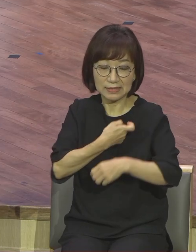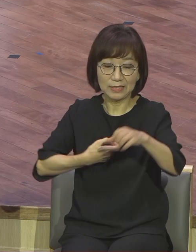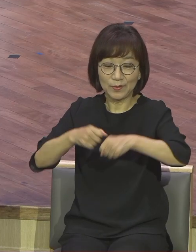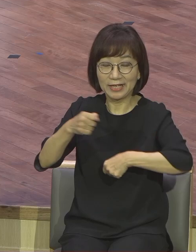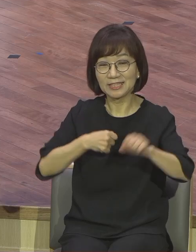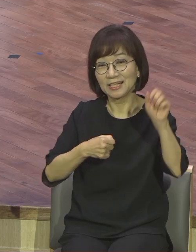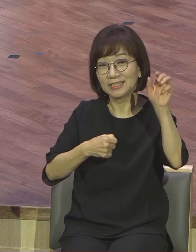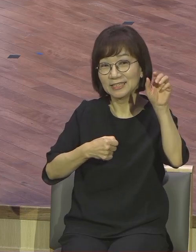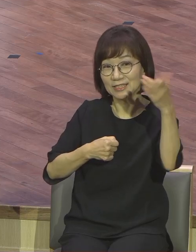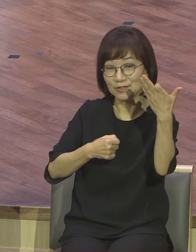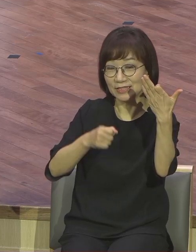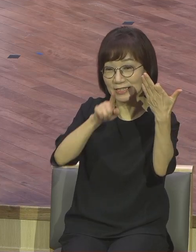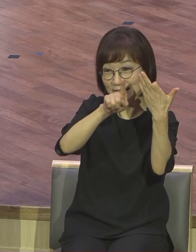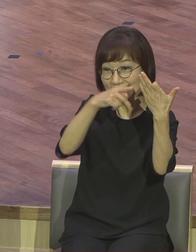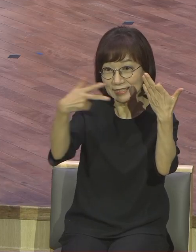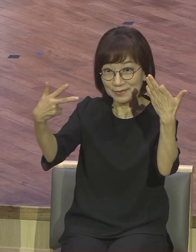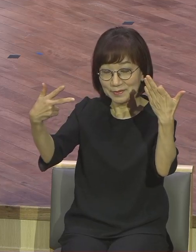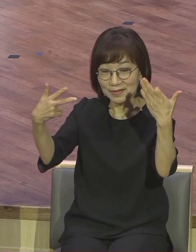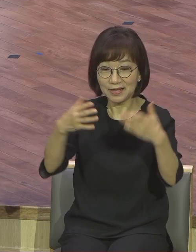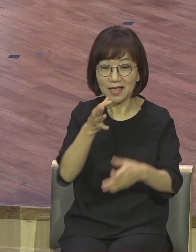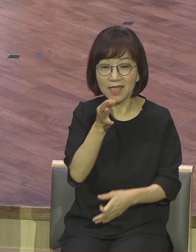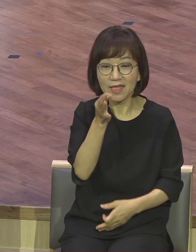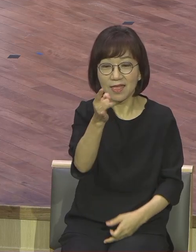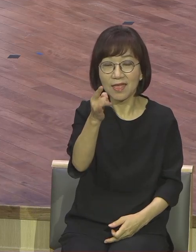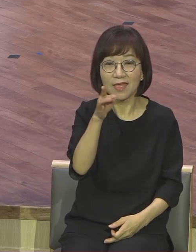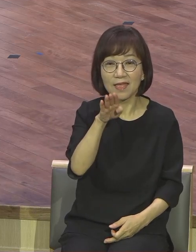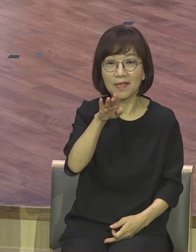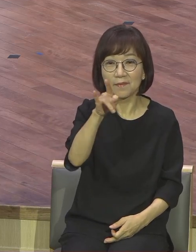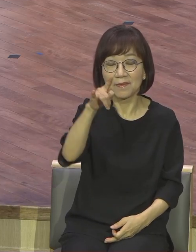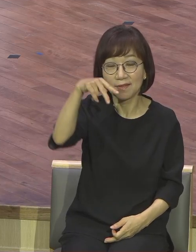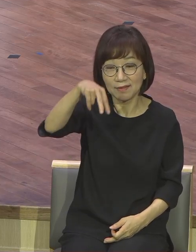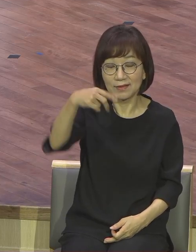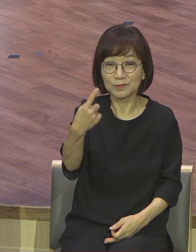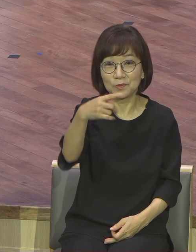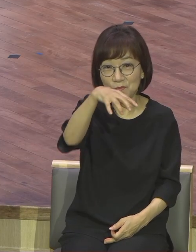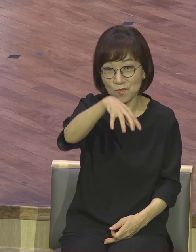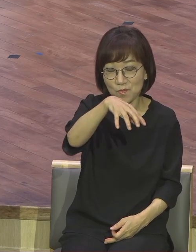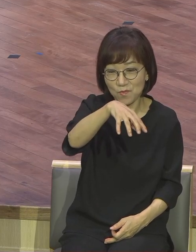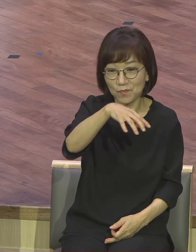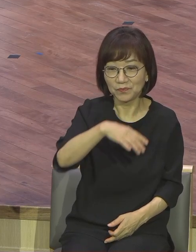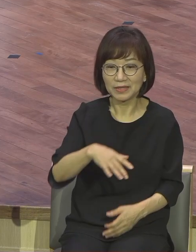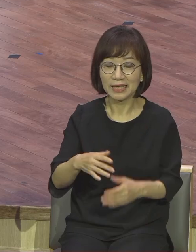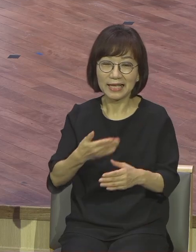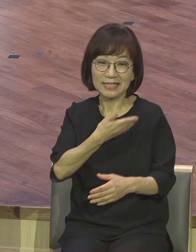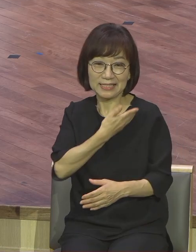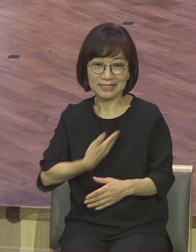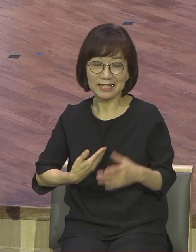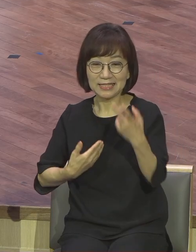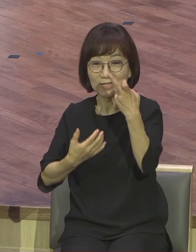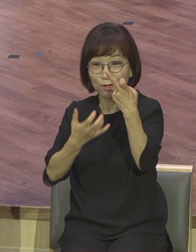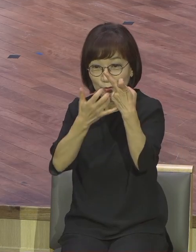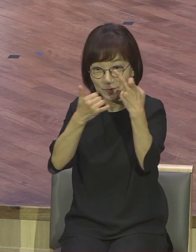보면 에베수 교회의 열두 제자에 대한 말씀이 기록되어 있습니다. 이들은